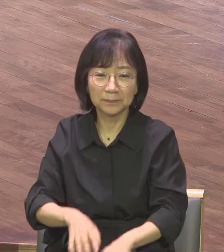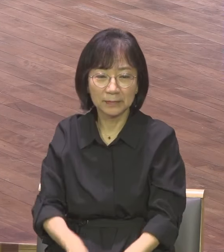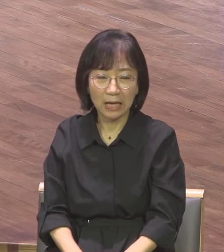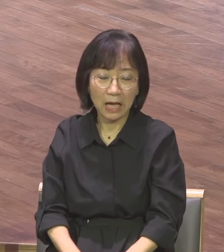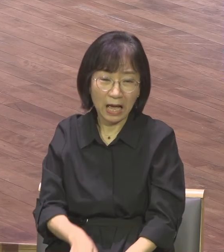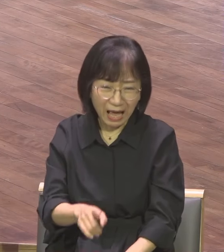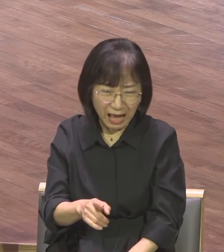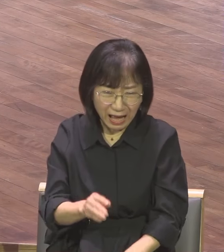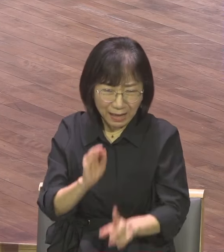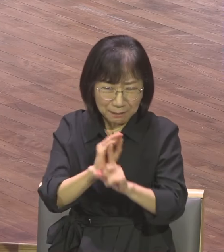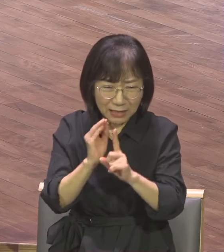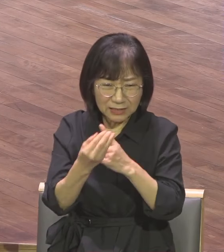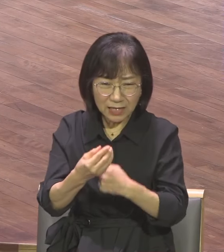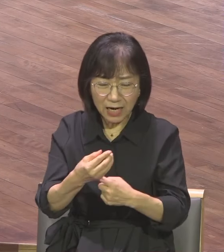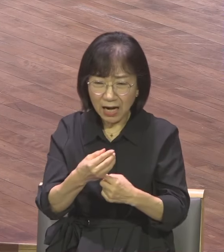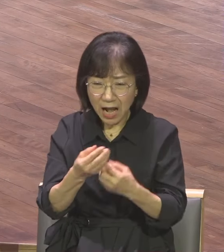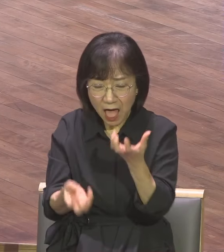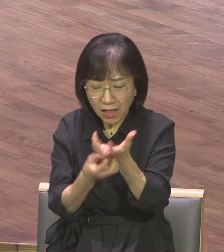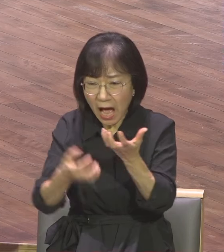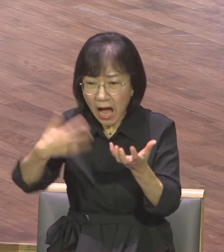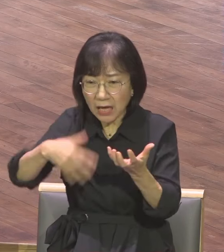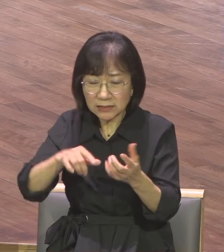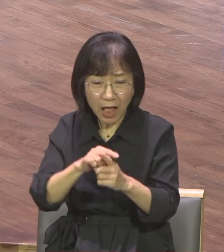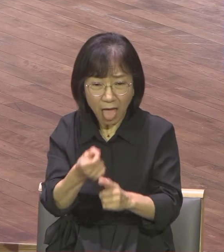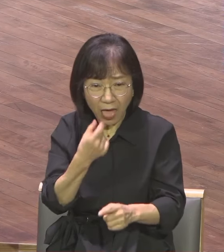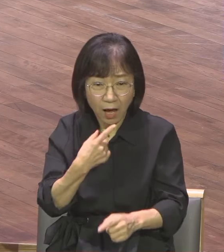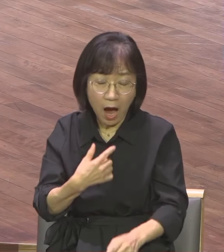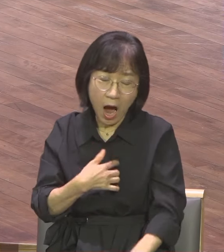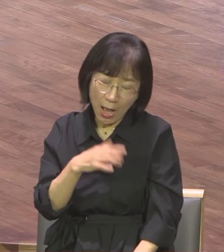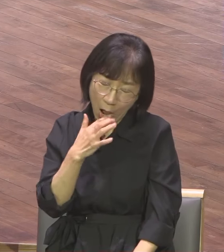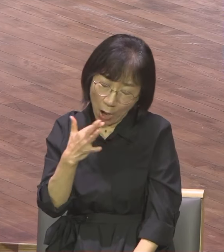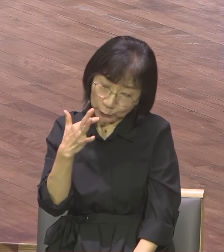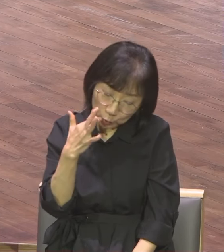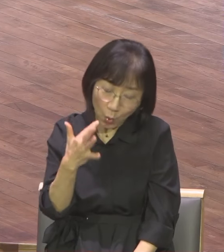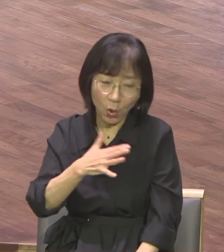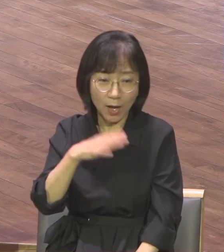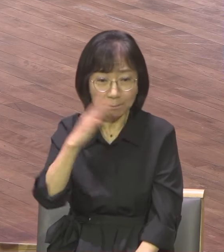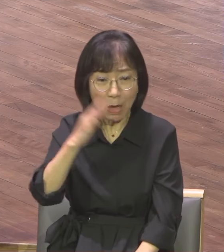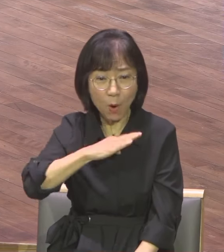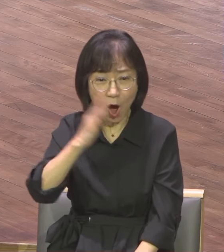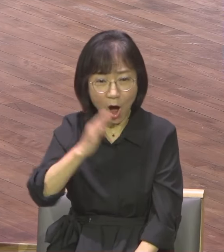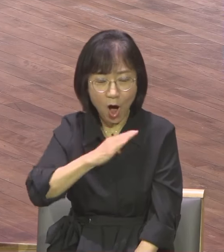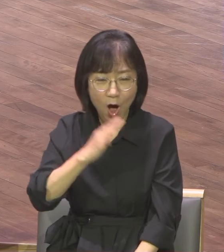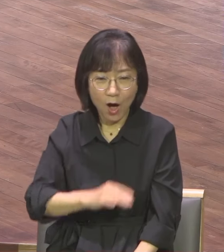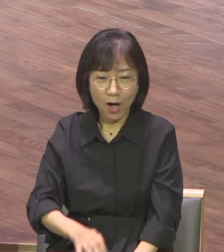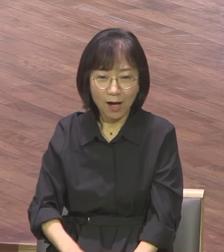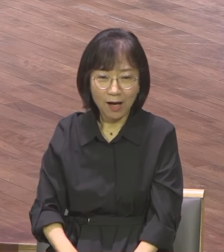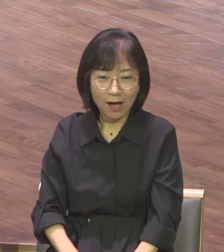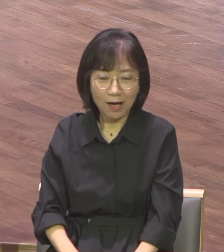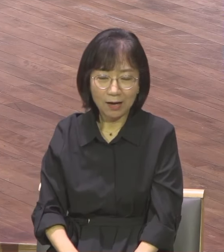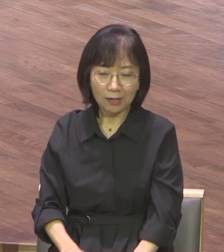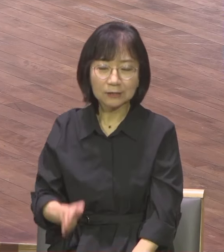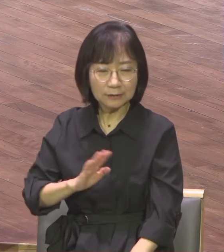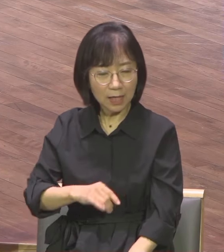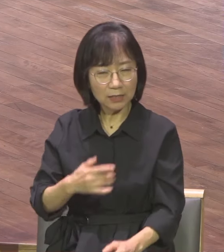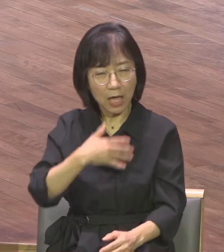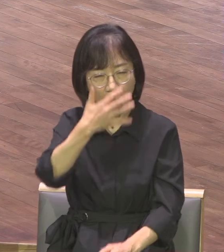고통이지 이분은 마늘이 자기 몸을 건강했다는 걸 알기 때문에 이